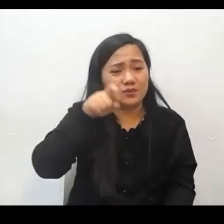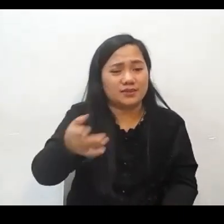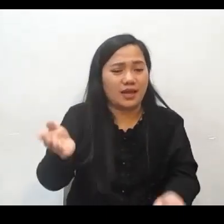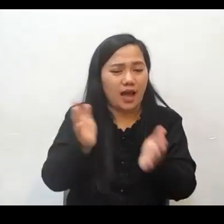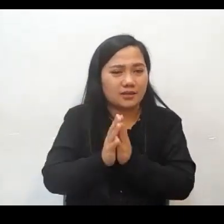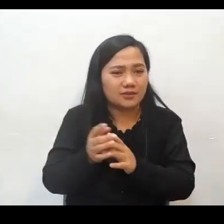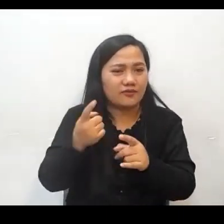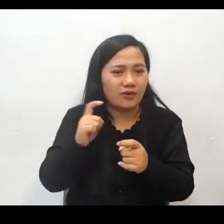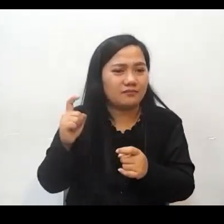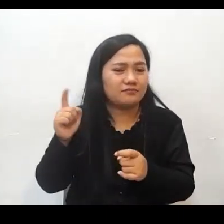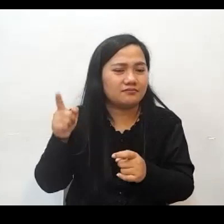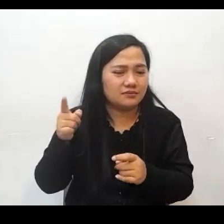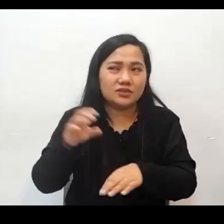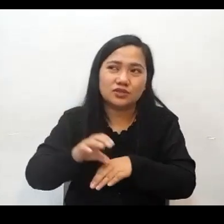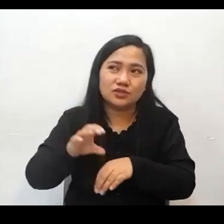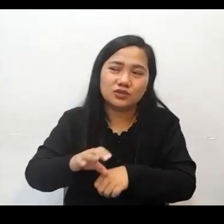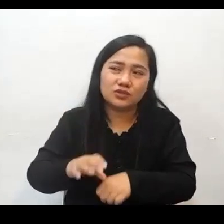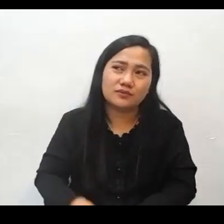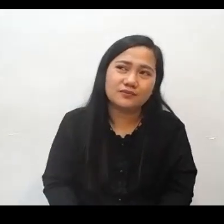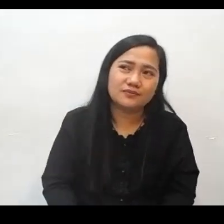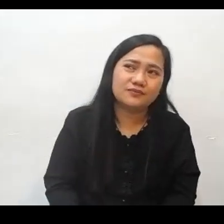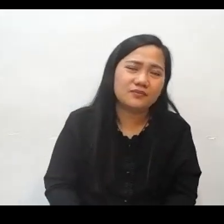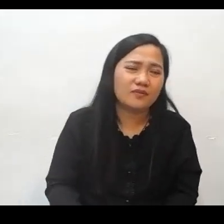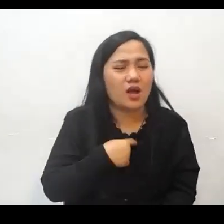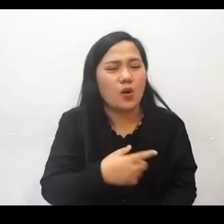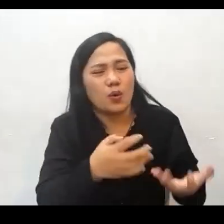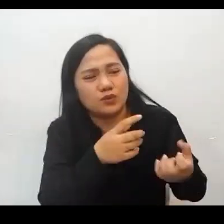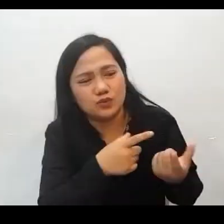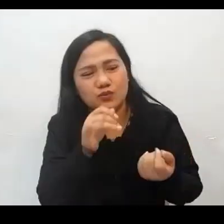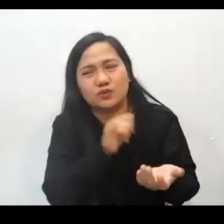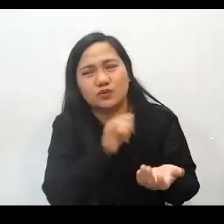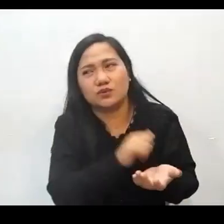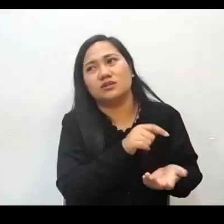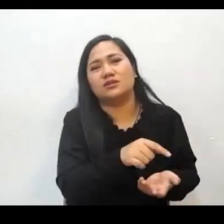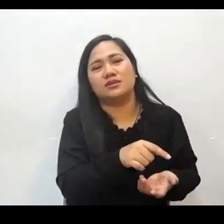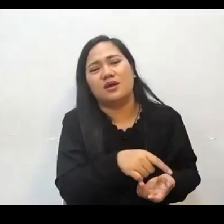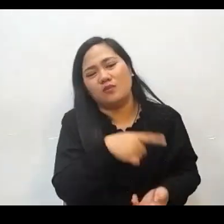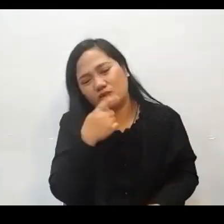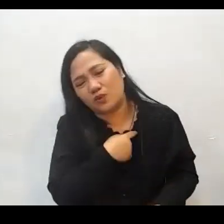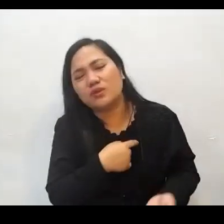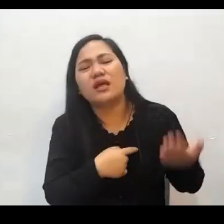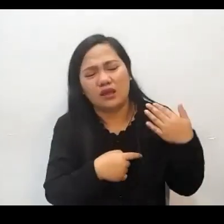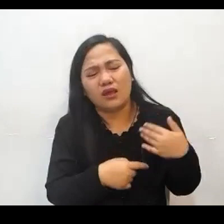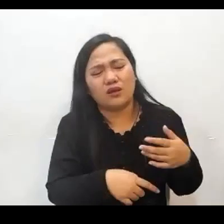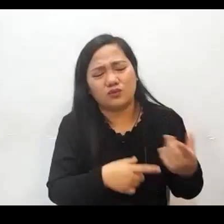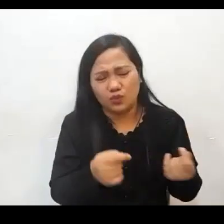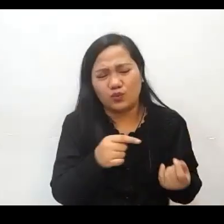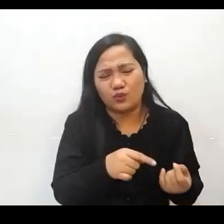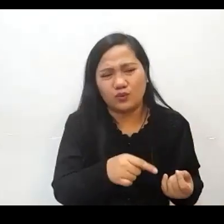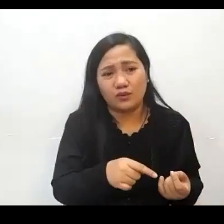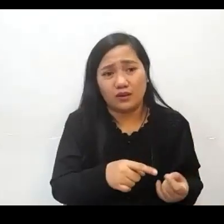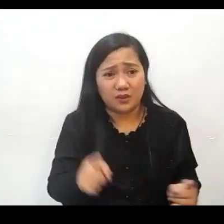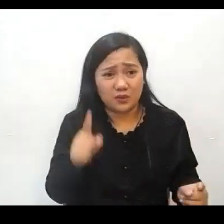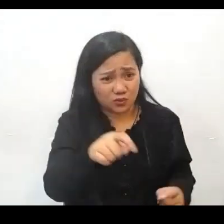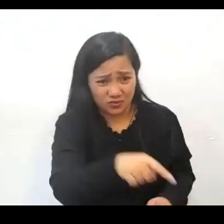Kaya nga kailangan mong magtanong sa church I want to do this because I used to do this but is it right Kaya gusto ko